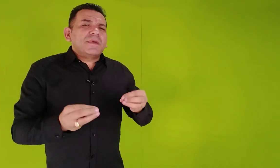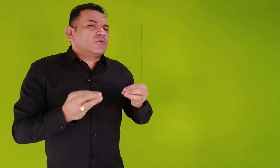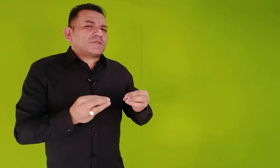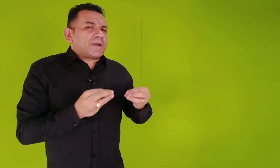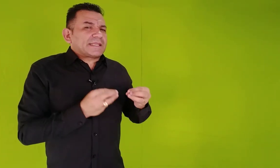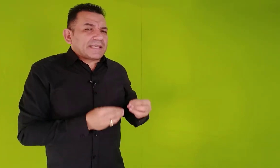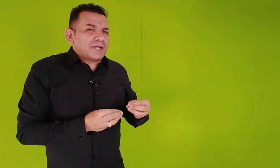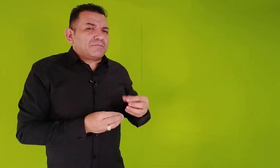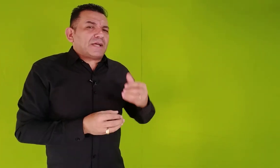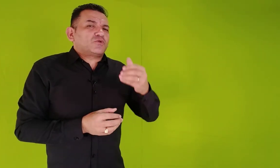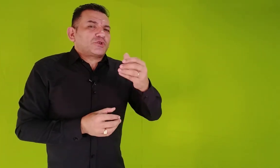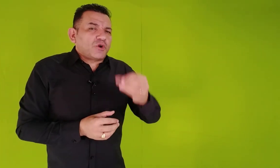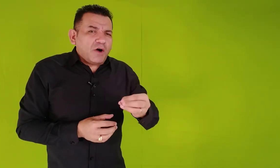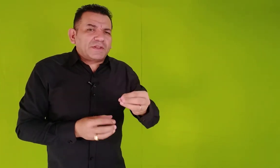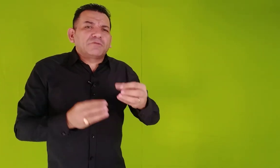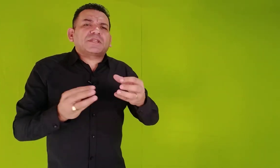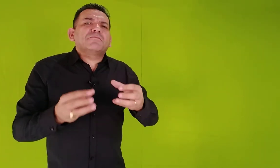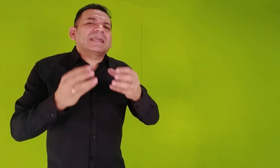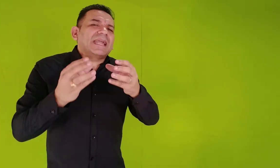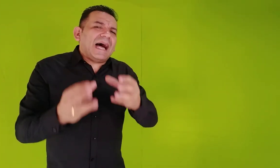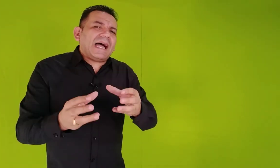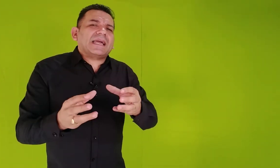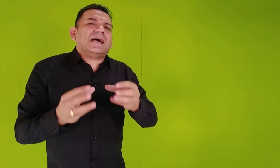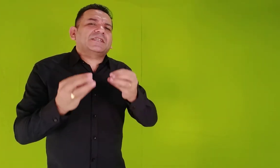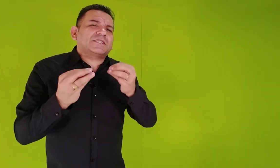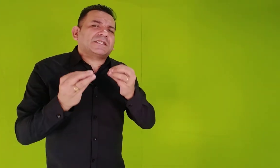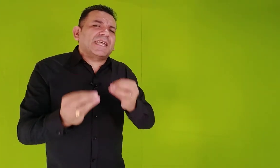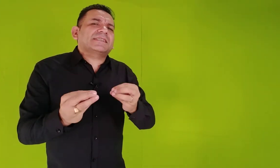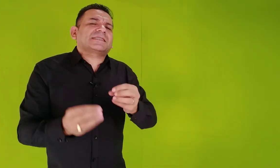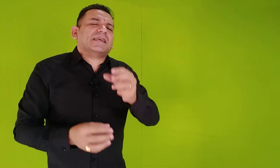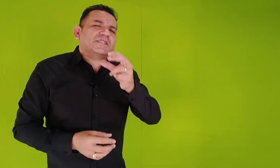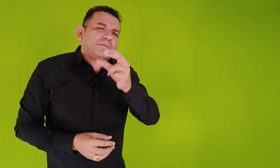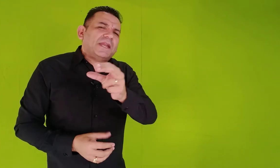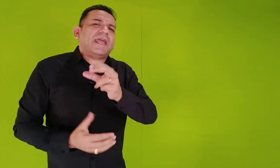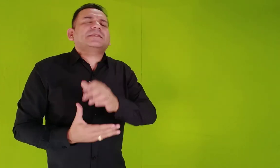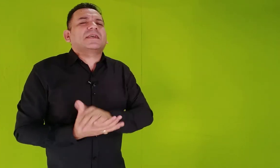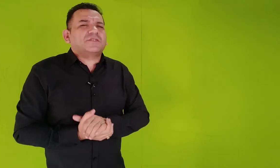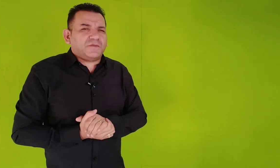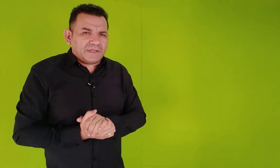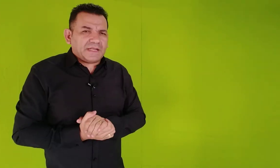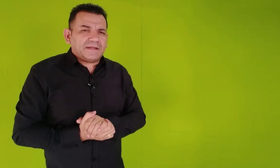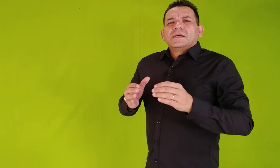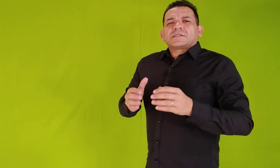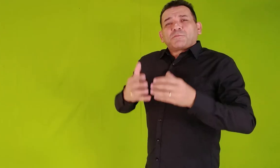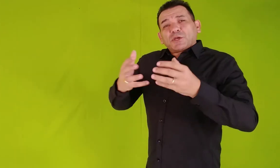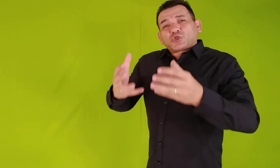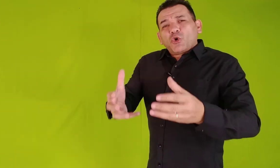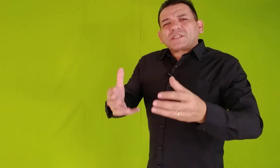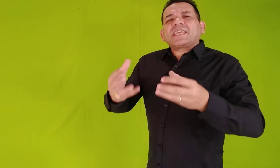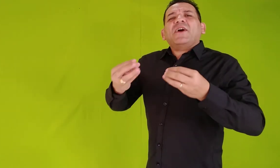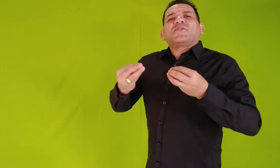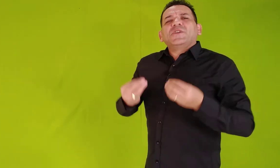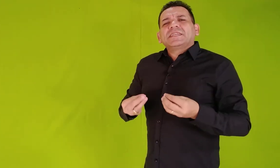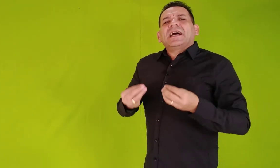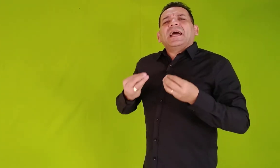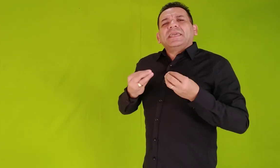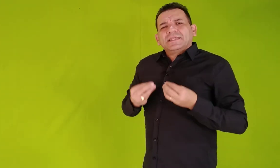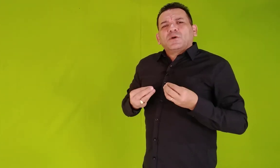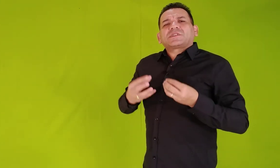menosprezando, mas o jovem não tem uma larga, extensa experiência de vida. São pessoas que a vida ainda, os